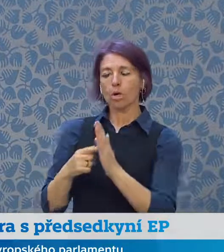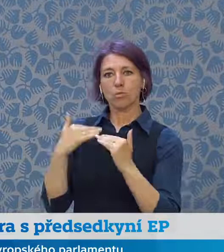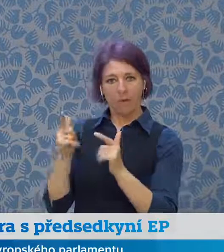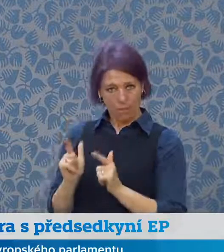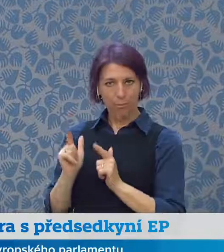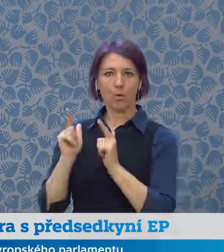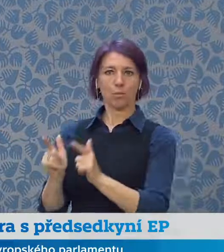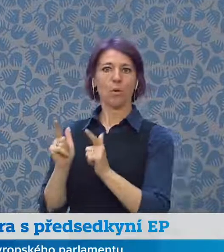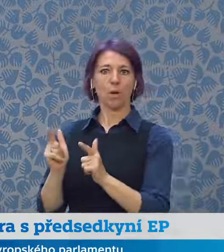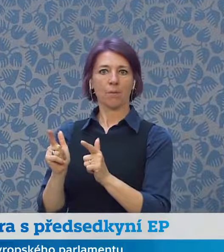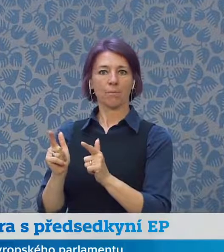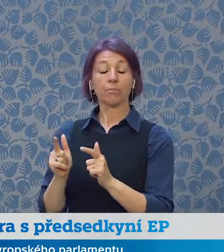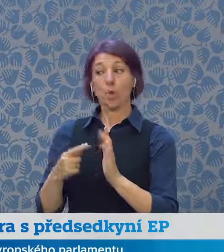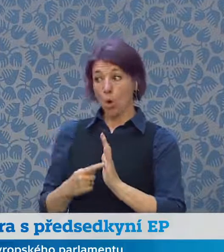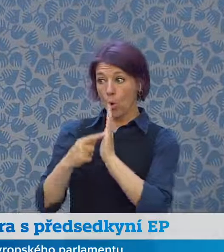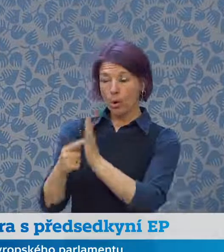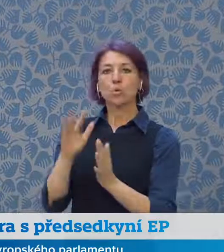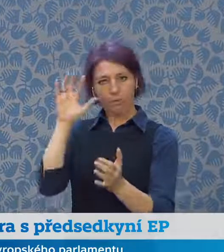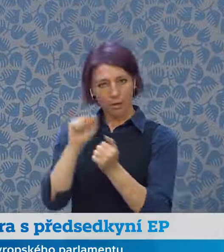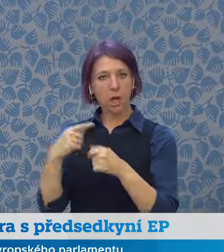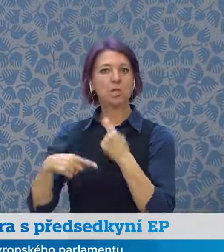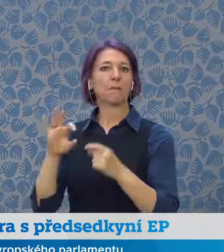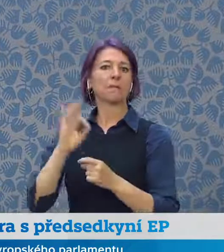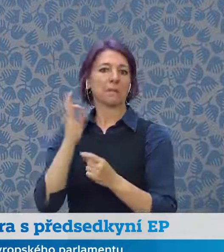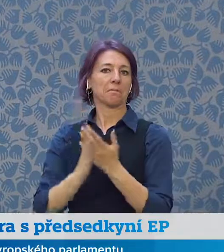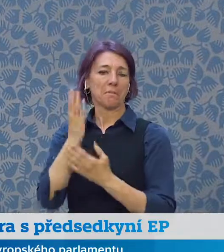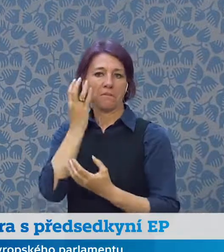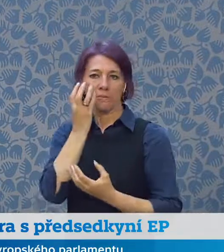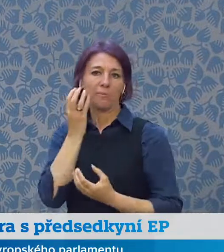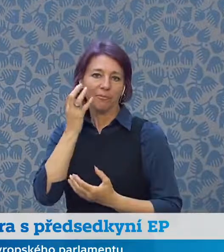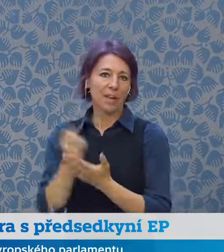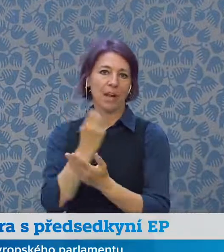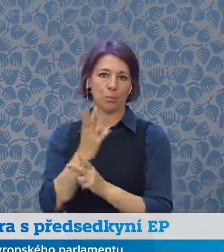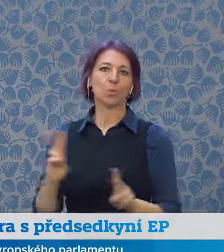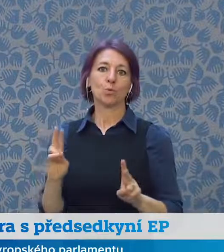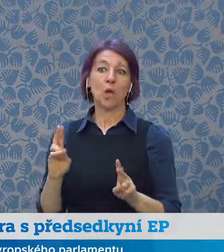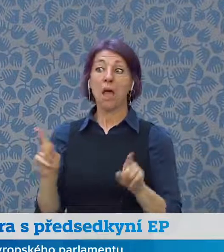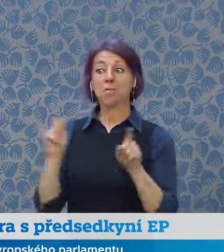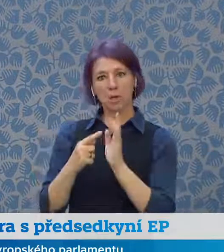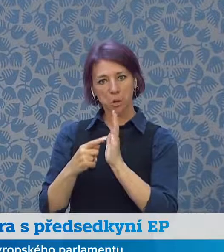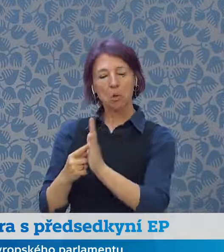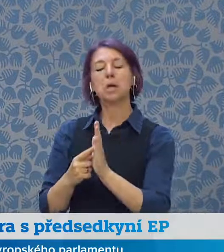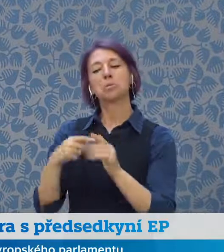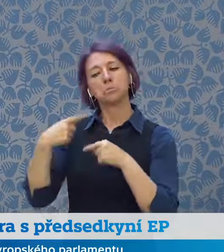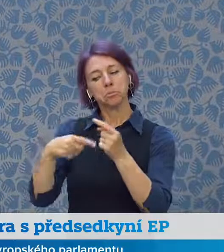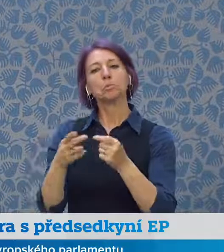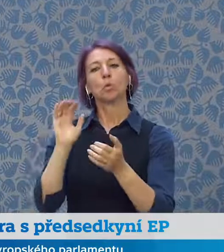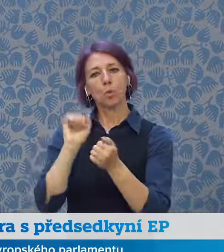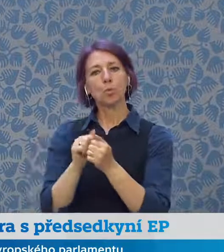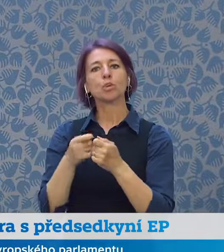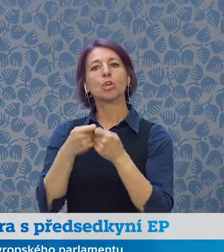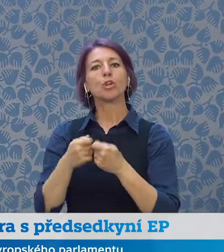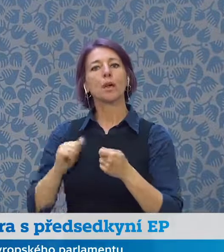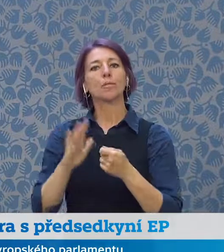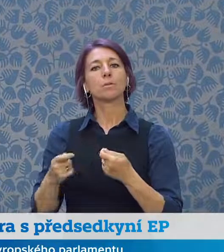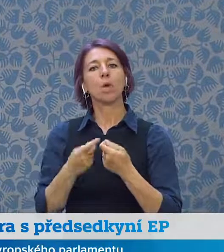vyhráli válku, ale také i v tom, že je uvítáme v naší rodině. Určitě pro ně je to velice zásadní, podstatné a